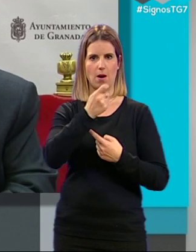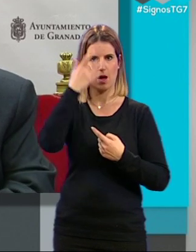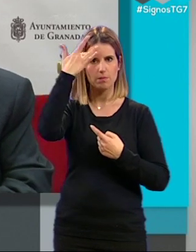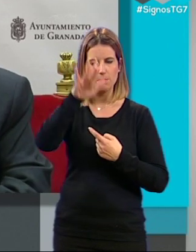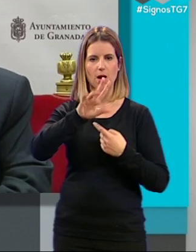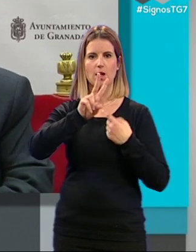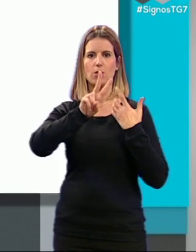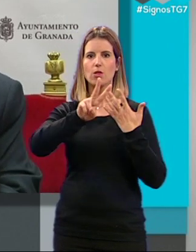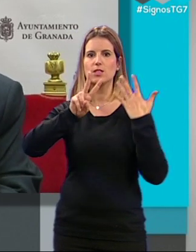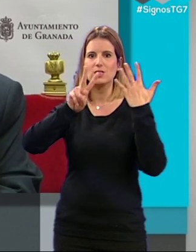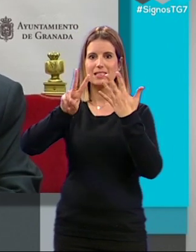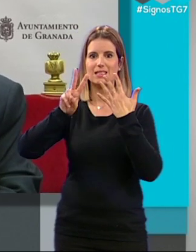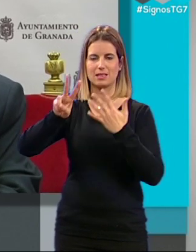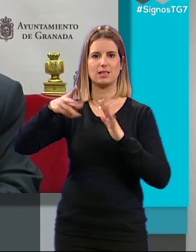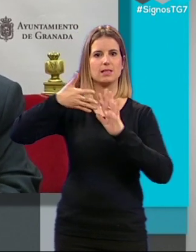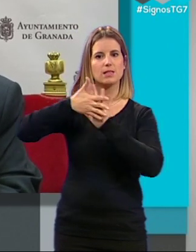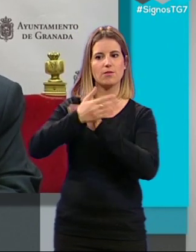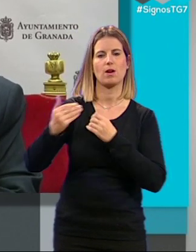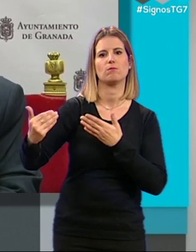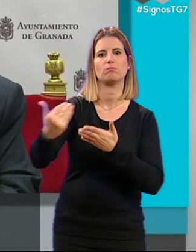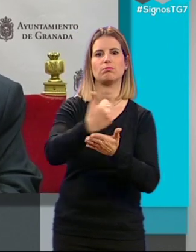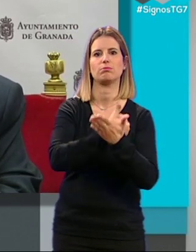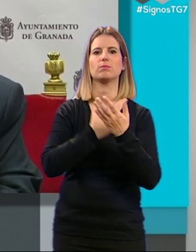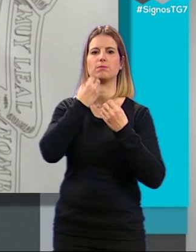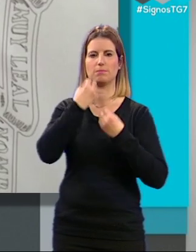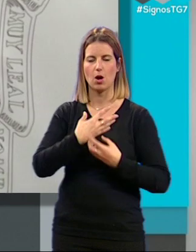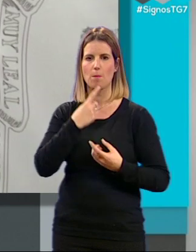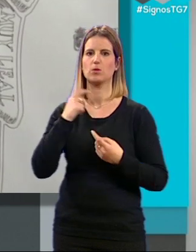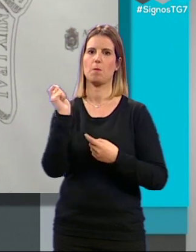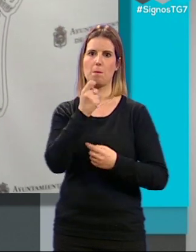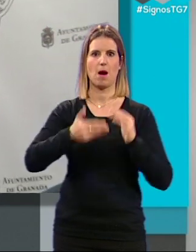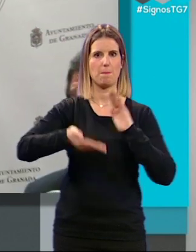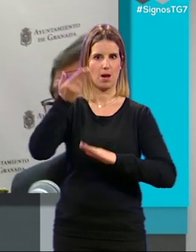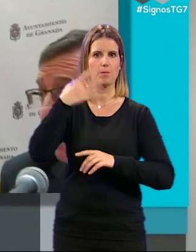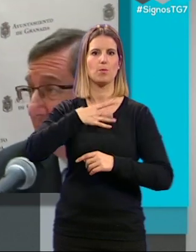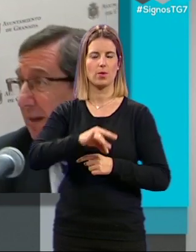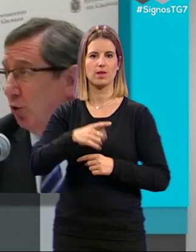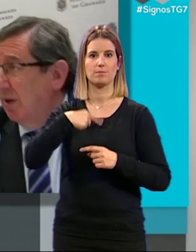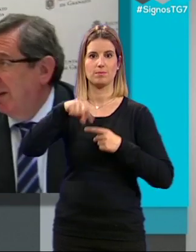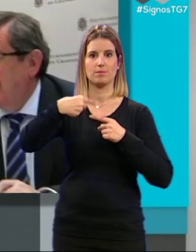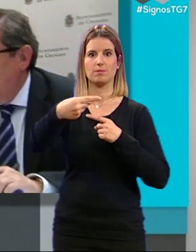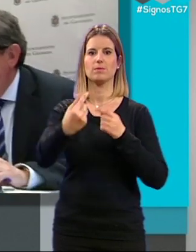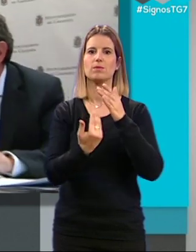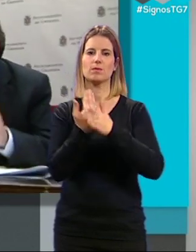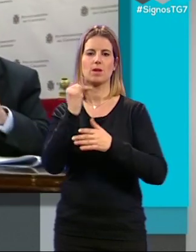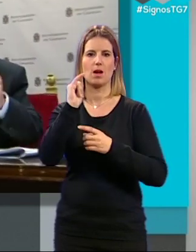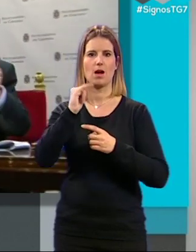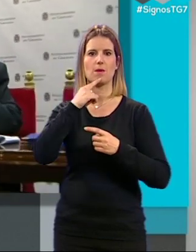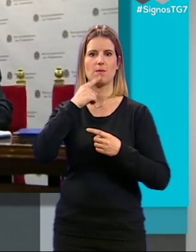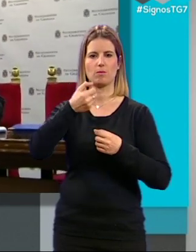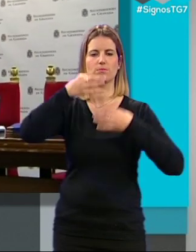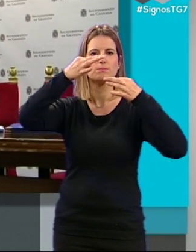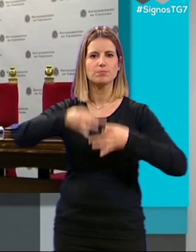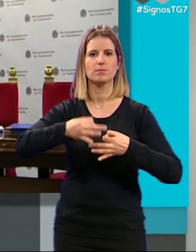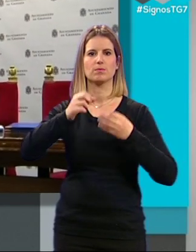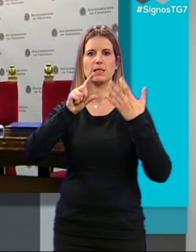277, se ha recaudado mejor y por eso hemos podido pagar más. También ha afirmado que en los próximos días tendrán una operación de confirming